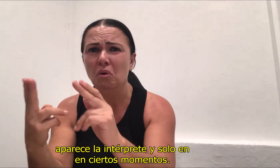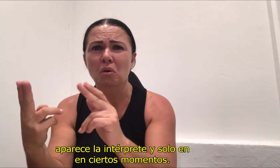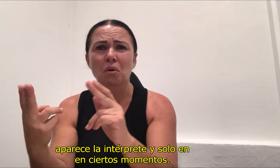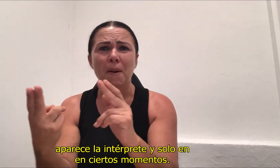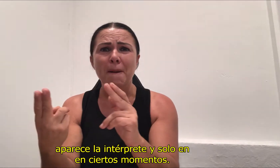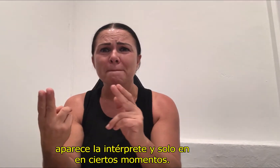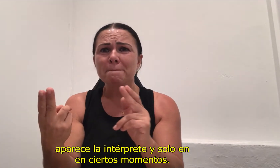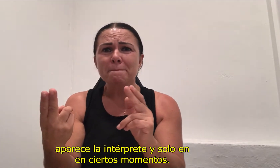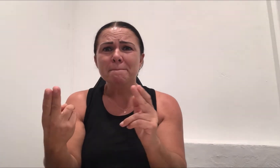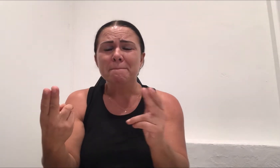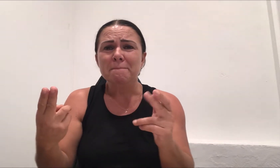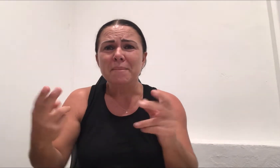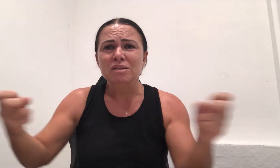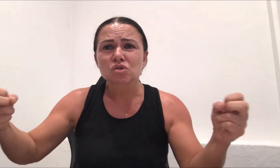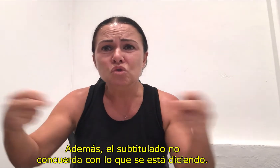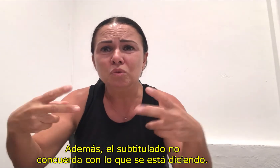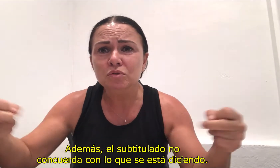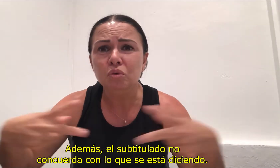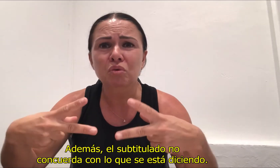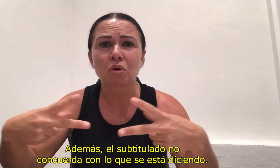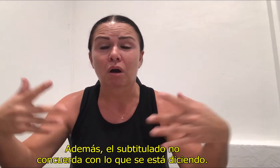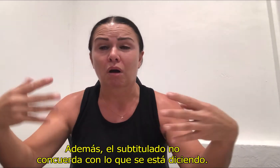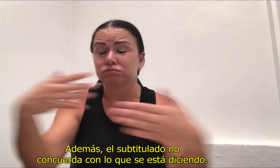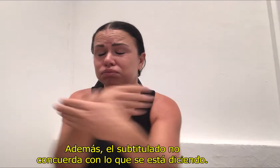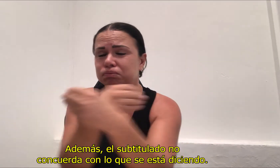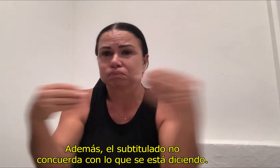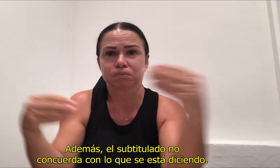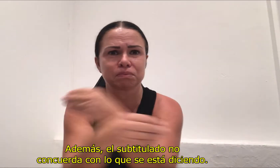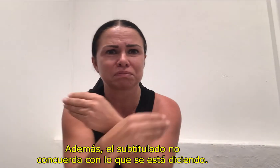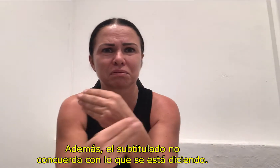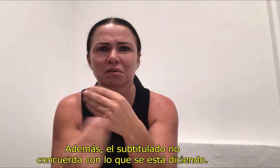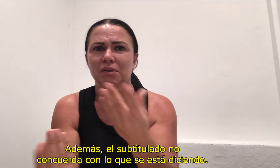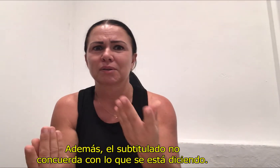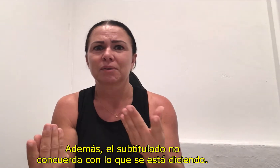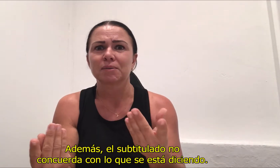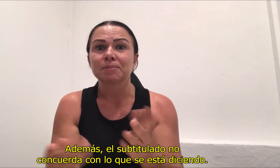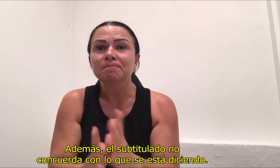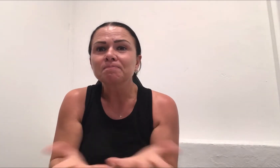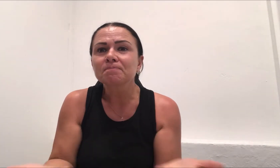ciertos momentos. Además, el subtitulado no concuerda con lo que se está diciendo.